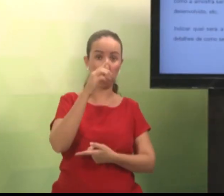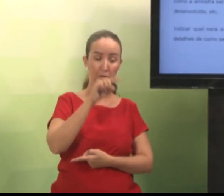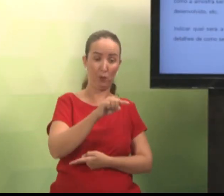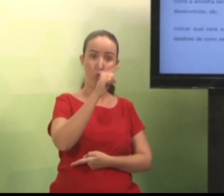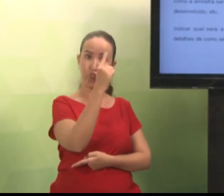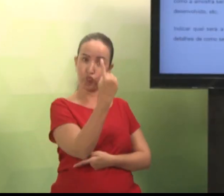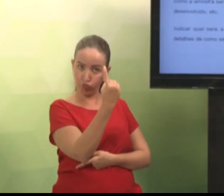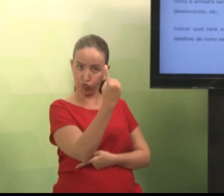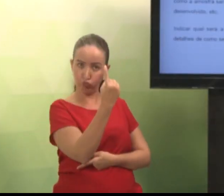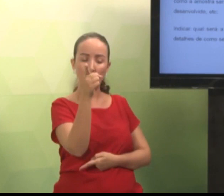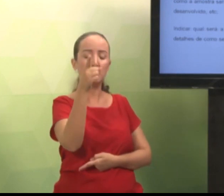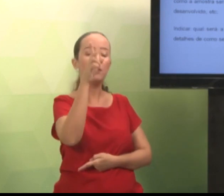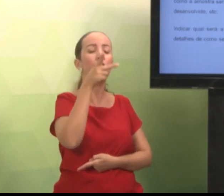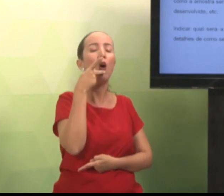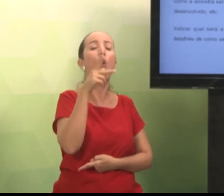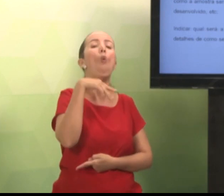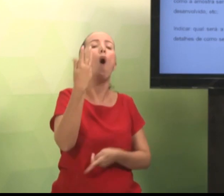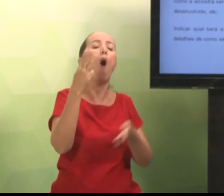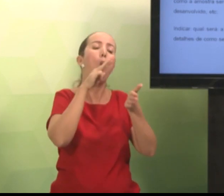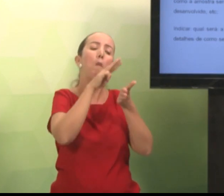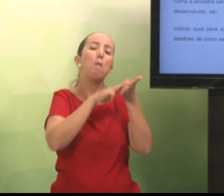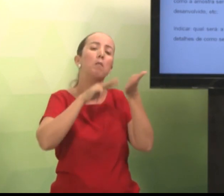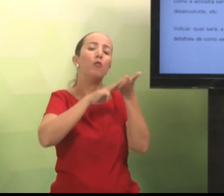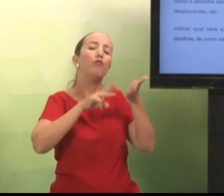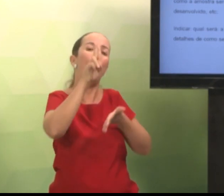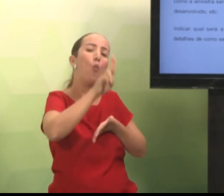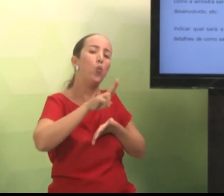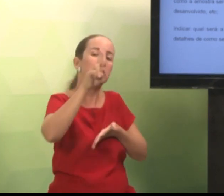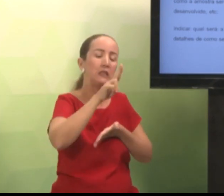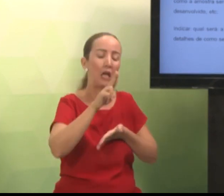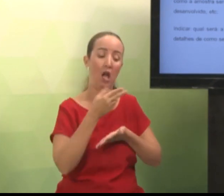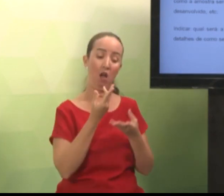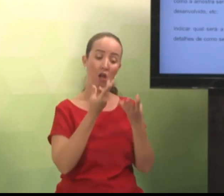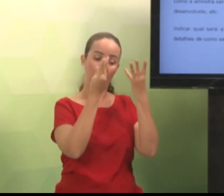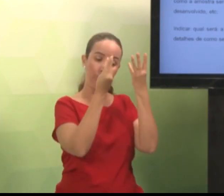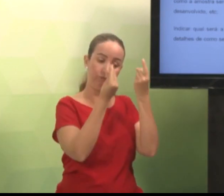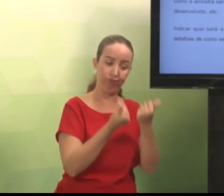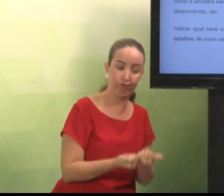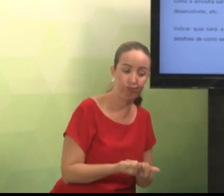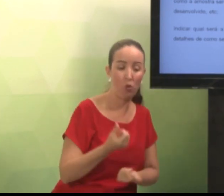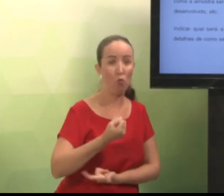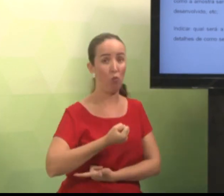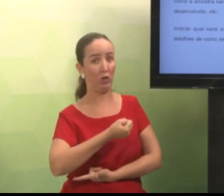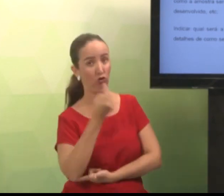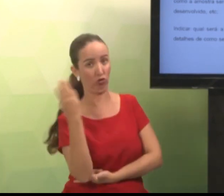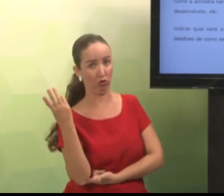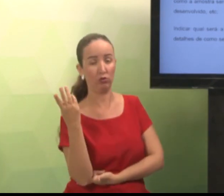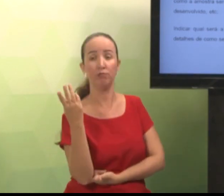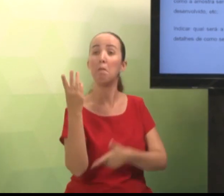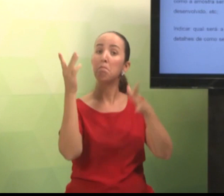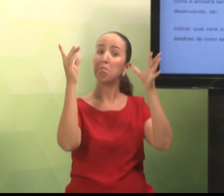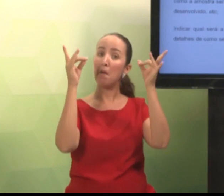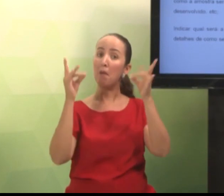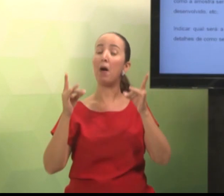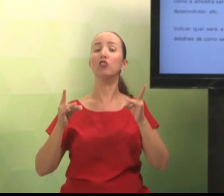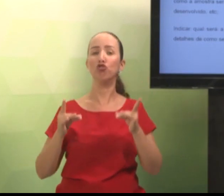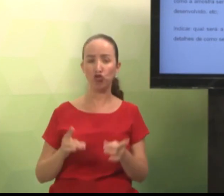Ainda sobre metodologia, o item 3.1, você vai falar qual a metodologia a ser utilizada. Qualitativa ou